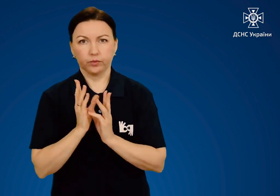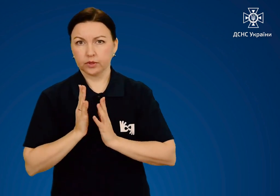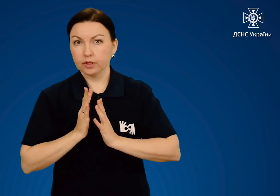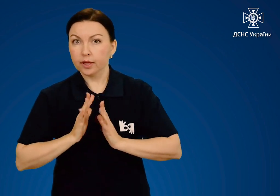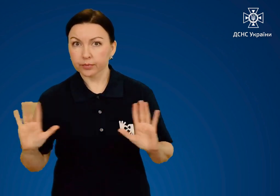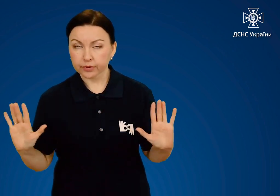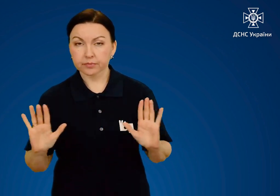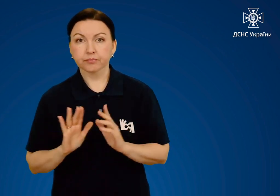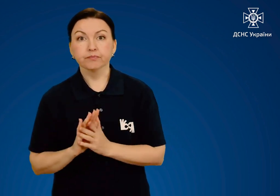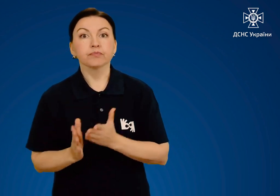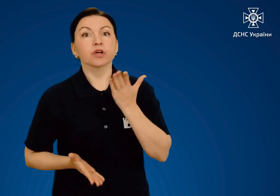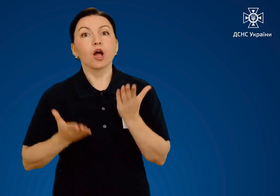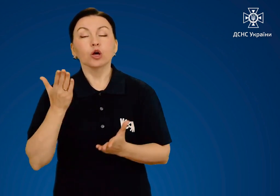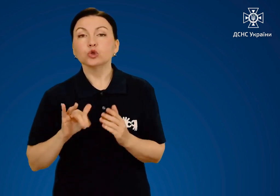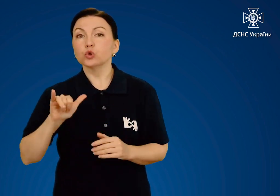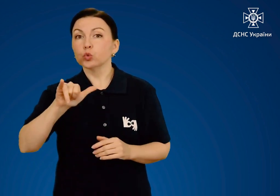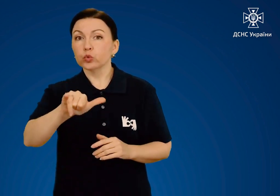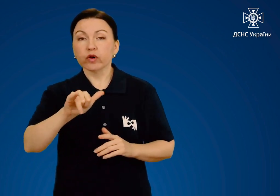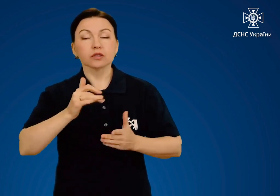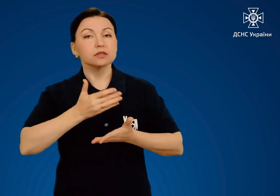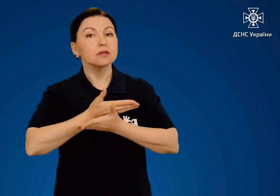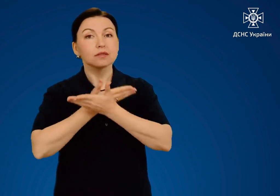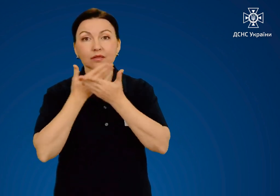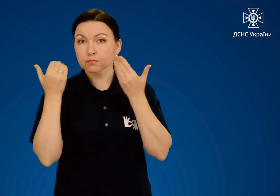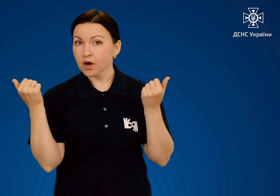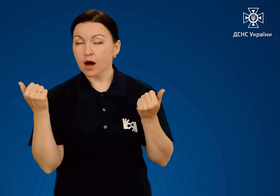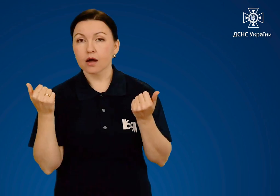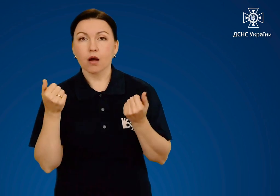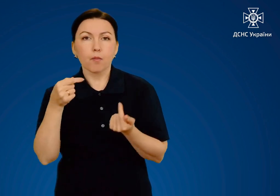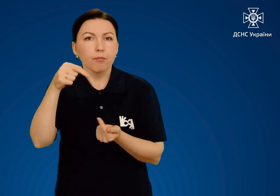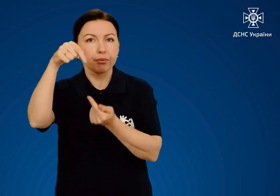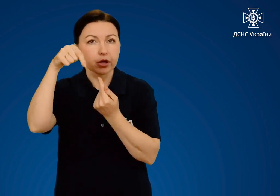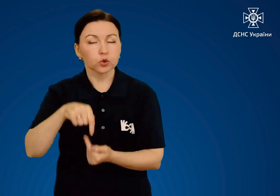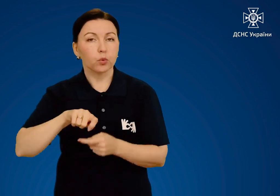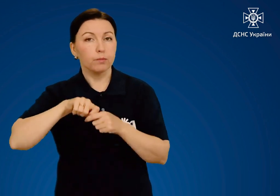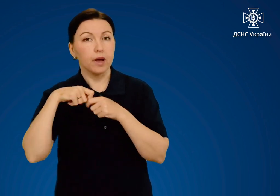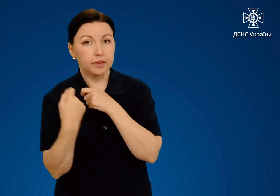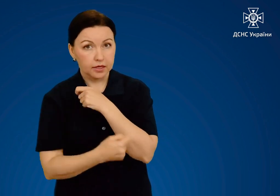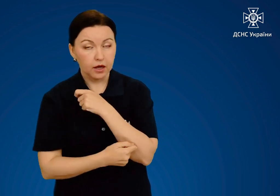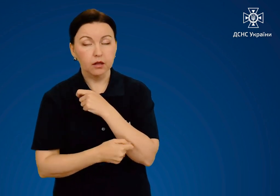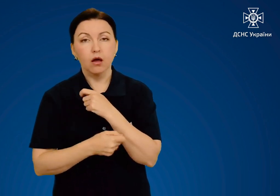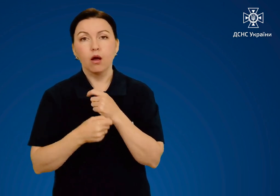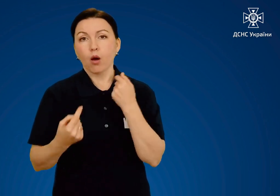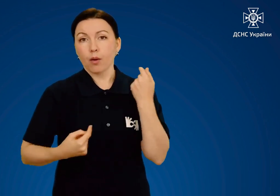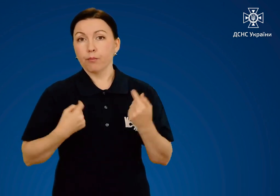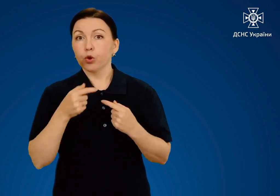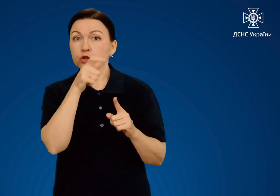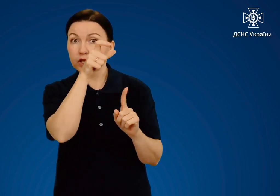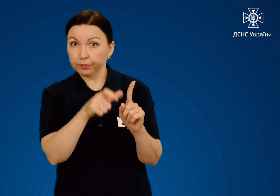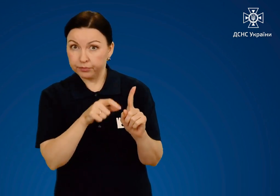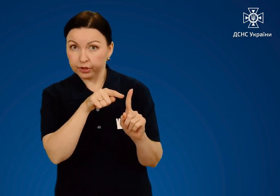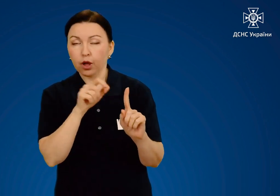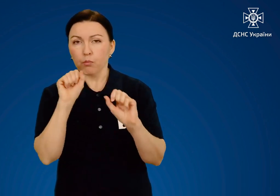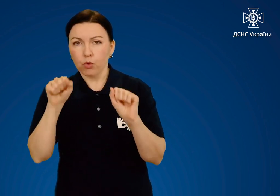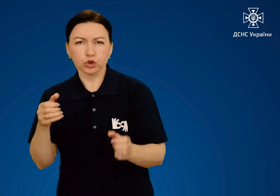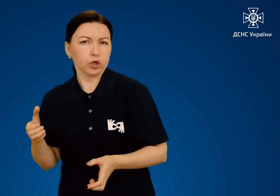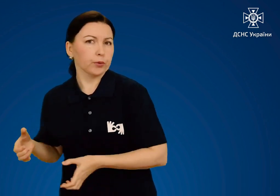полум'я. Якщо у вас немає гожого матеріалу, потерпілого можна